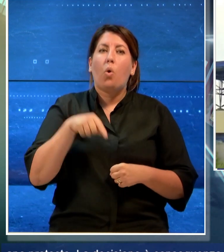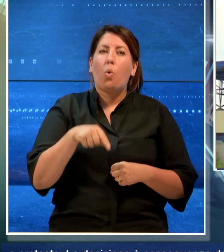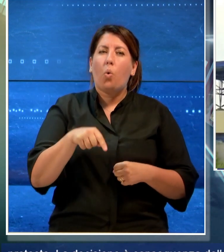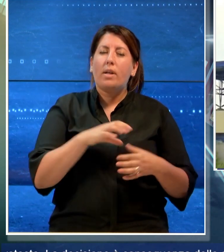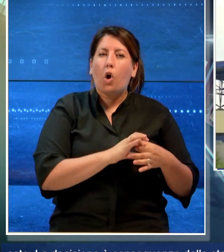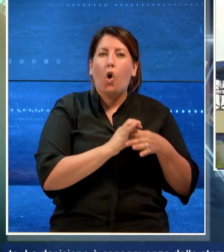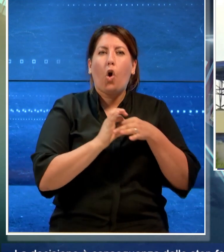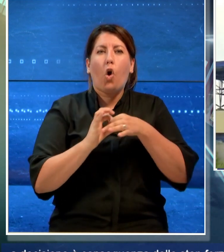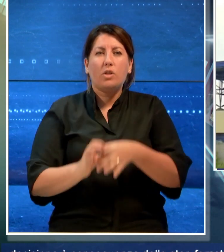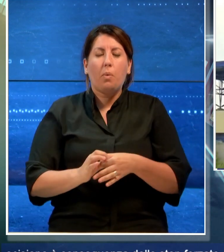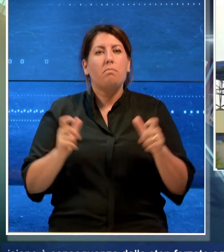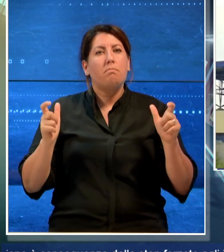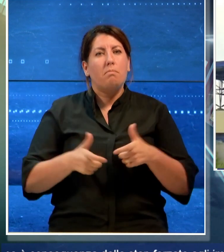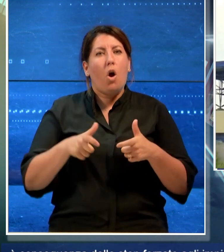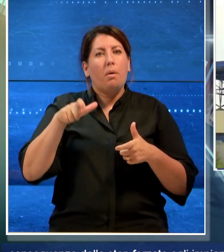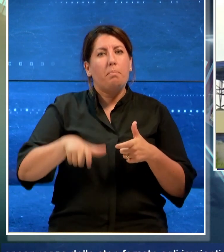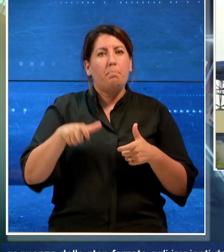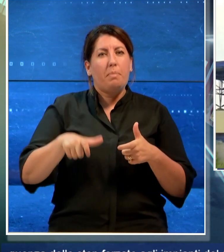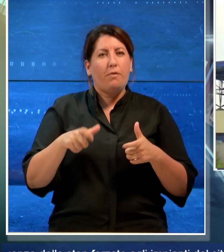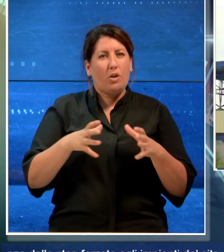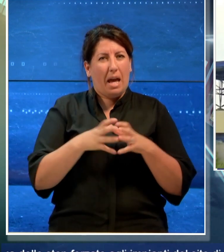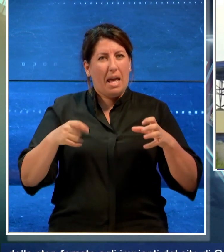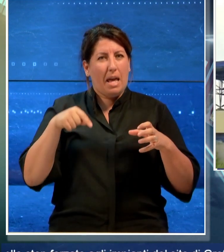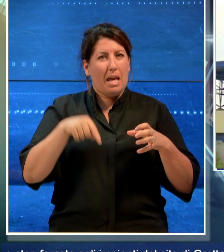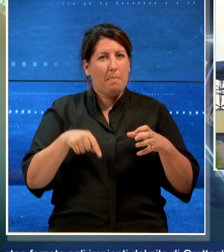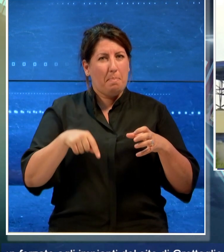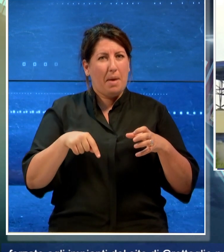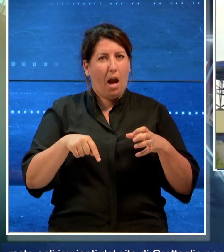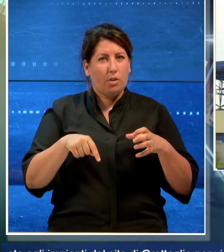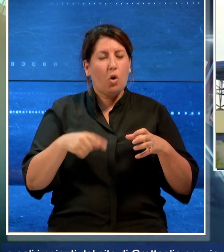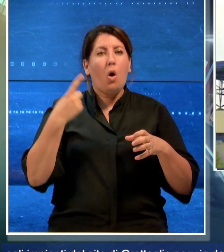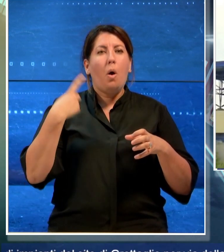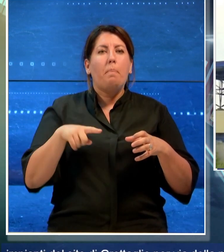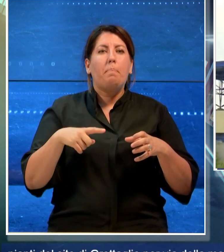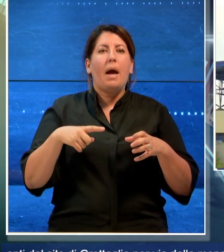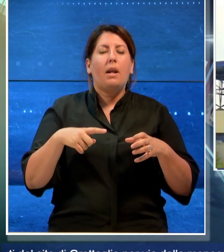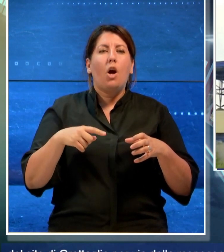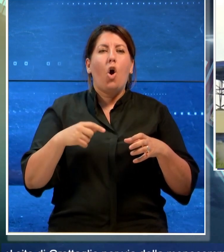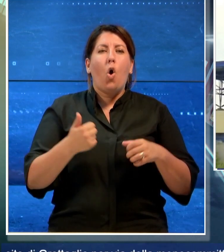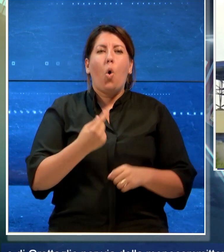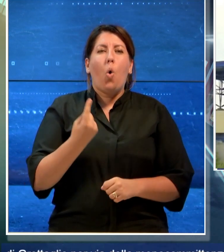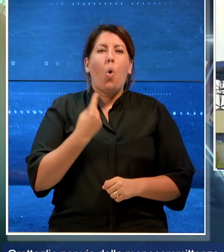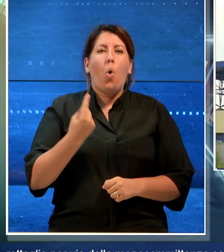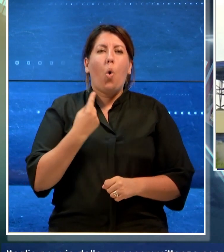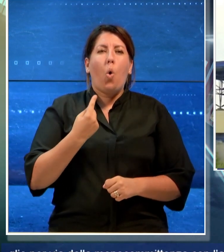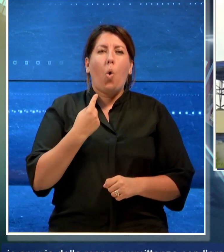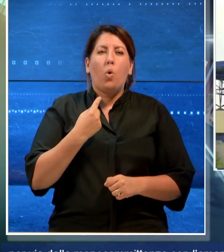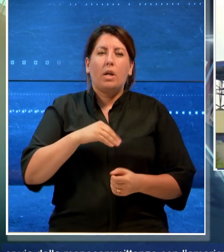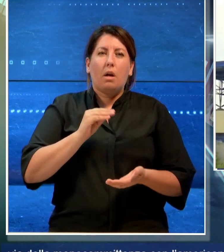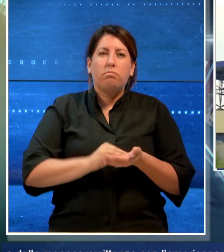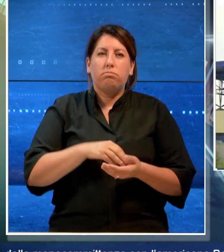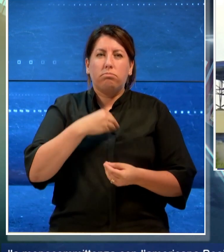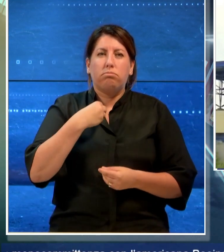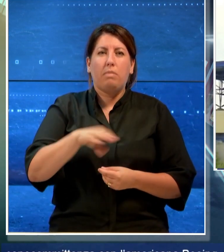forzato agli impianti del sito di Grottaie, per via della monocommittenza con l'americana Boeing, per la